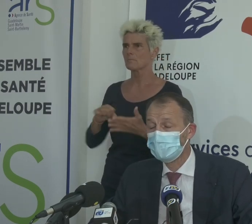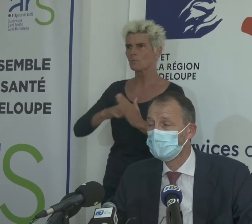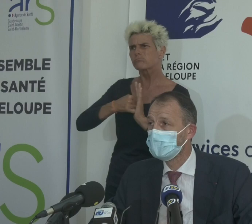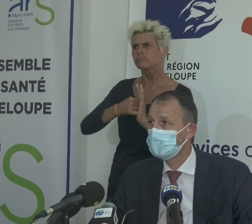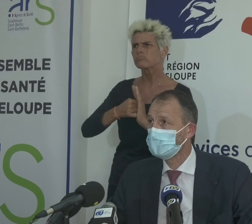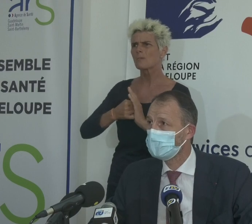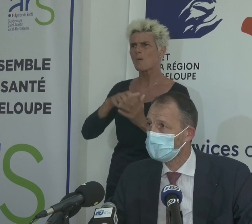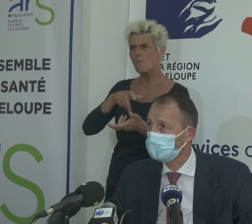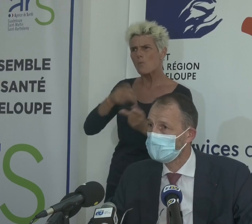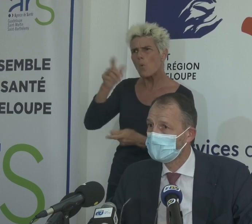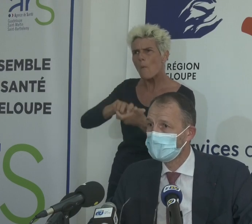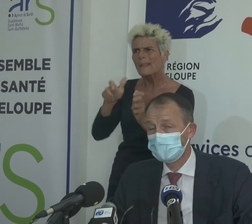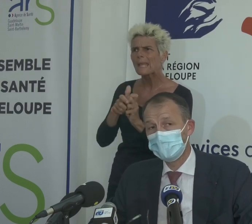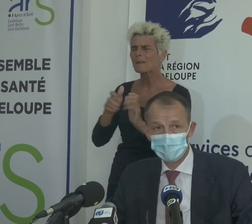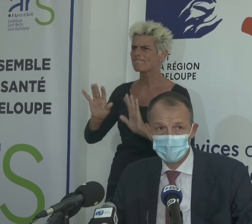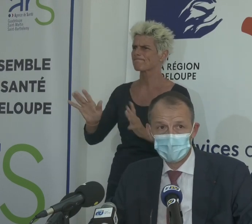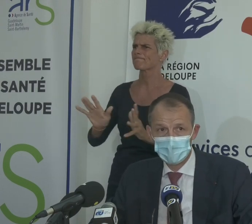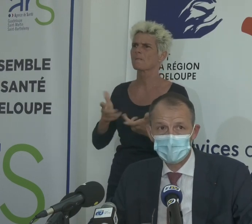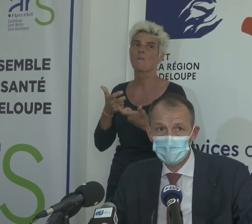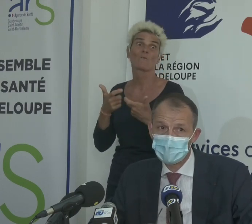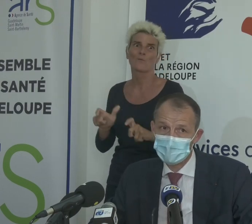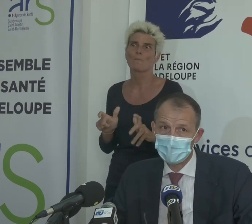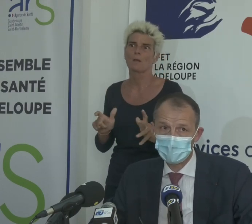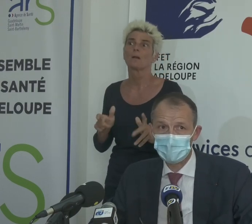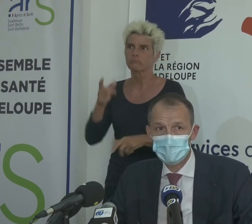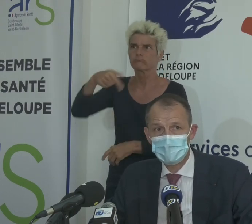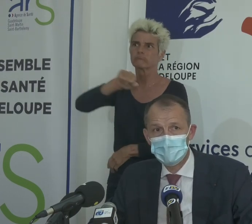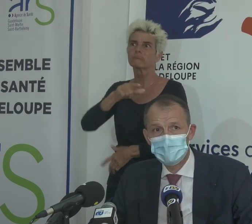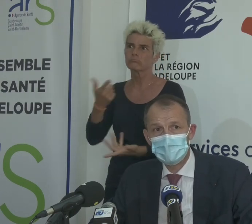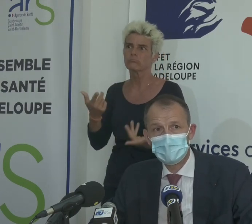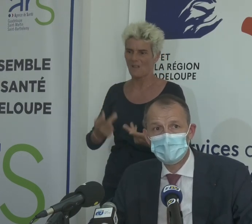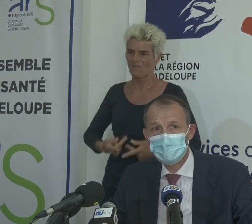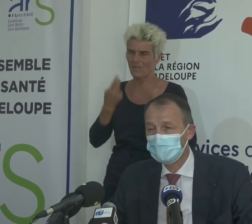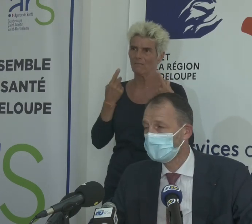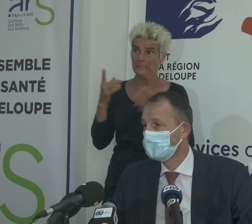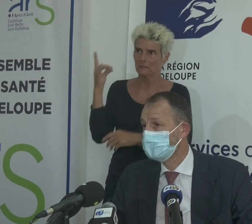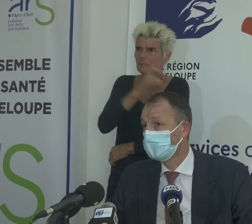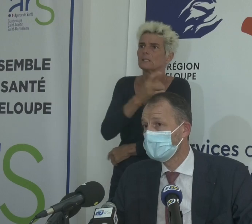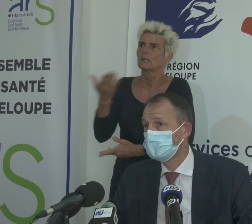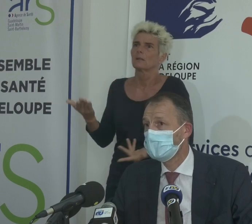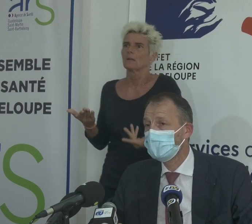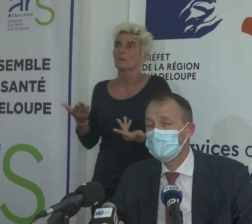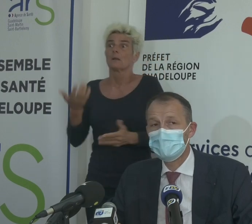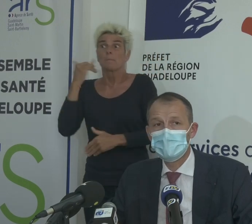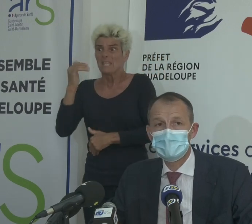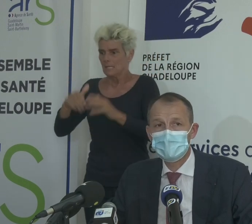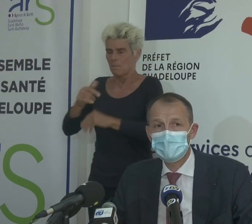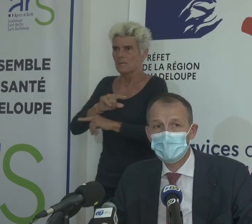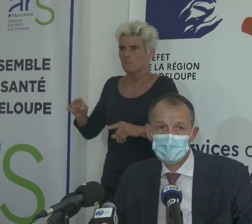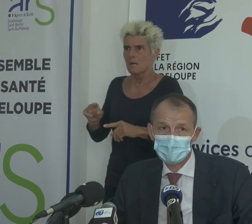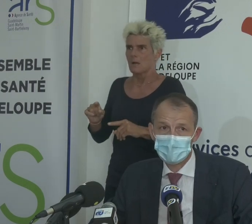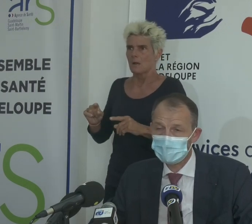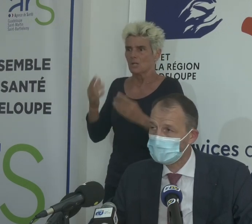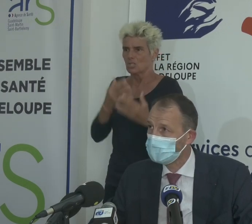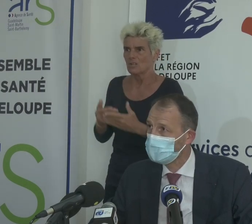strictes et beaucoup plus compliquées à mettre en œuvre et plus compliquées à vivre. Vous le savez que, et je l'ai déjà dit, l'étape suivante, si nous n'arrivons pas à juguler cette